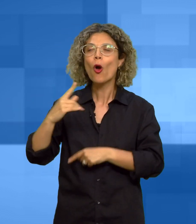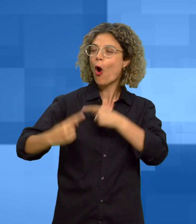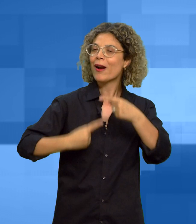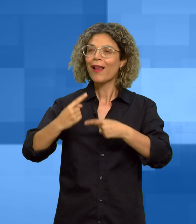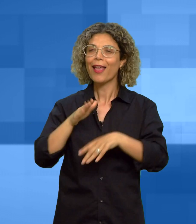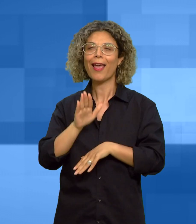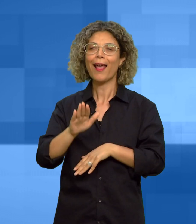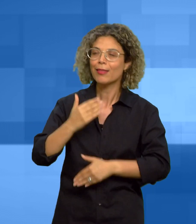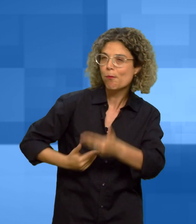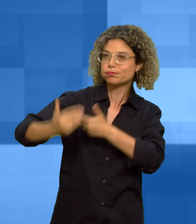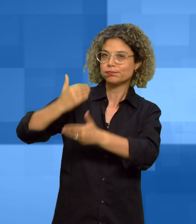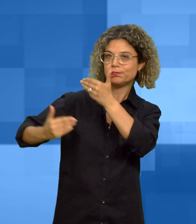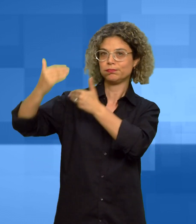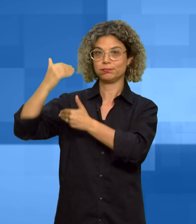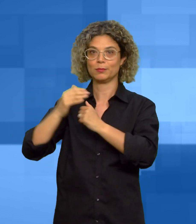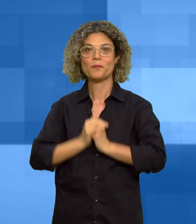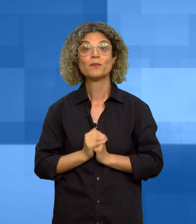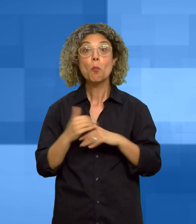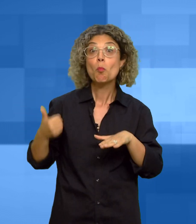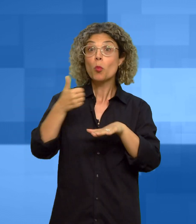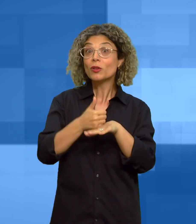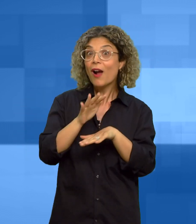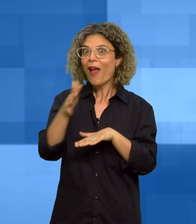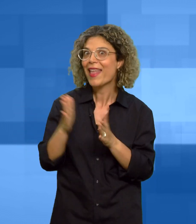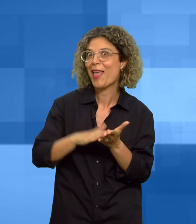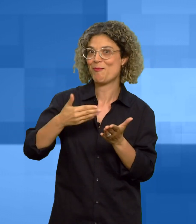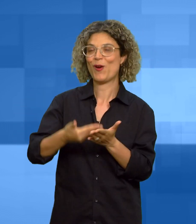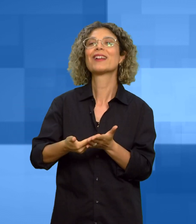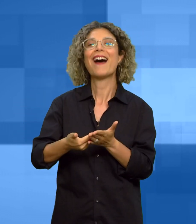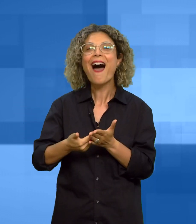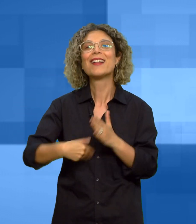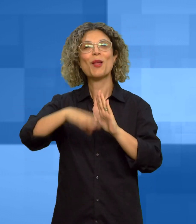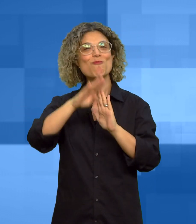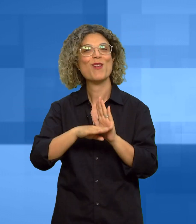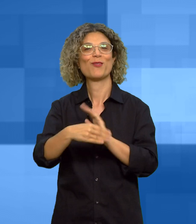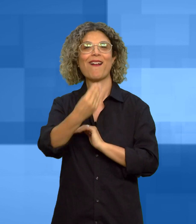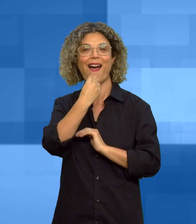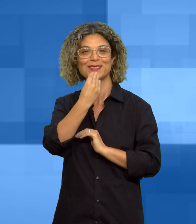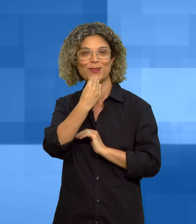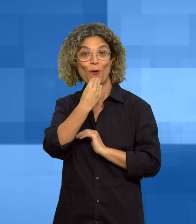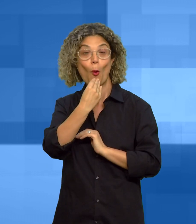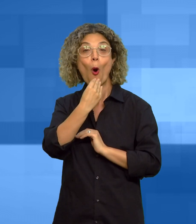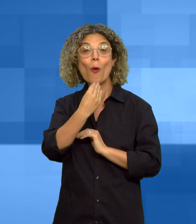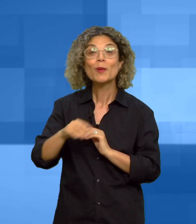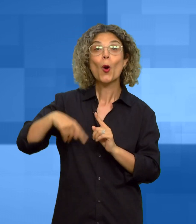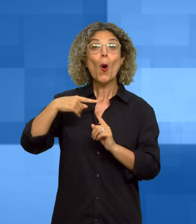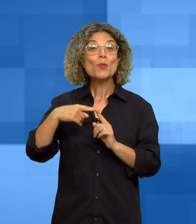ancestrali. Altro grande protagonista è stato il menù gastronomico. Oltre alla